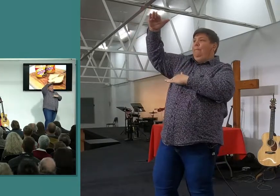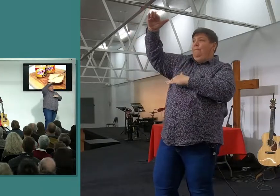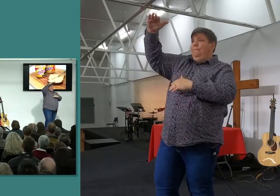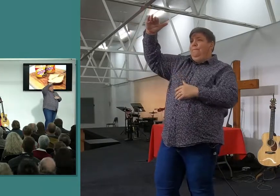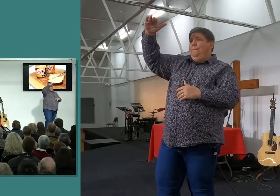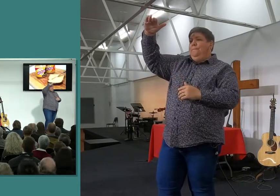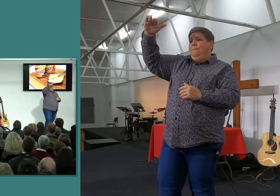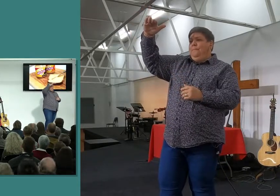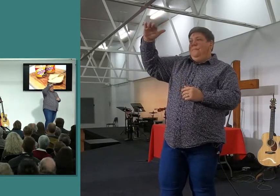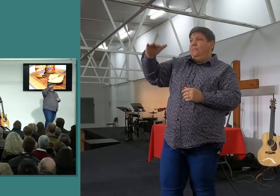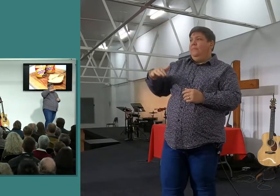oh boy,